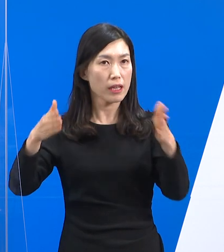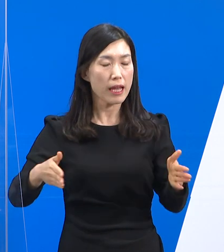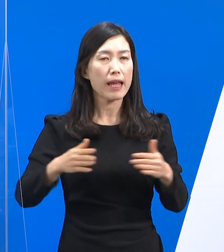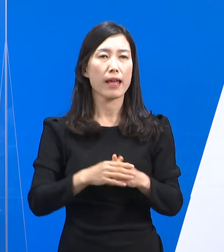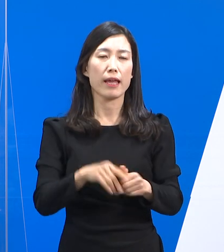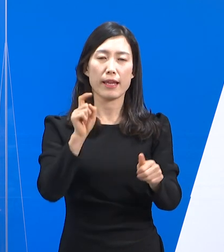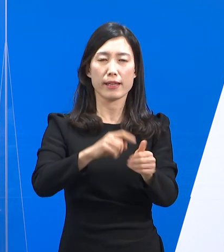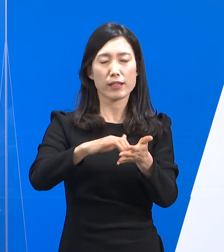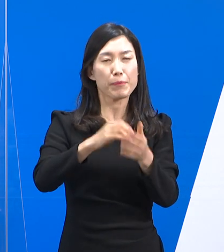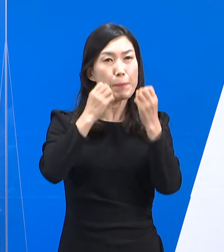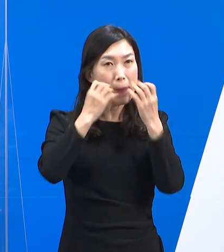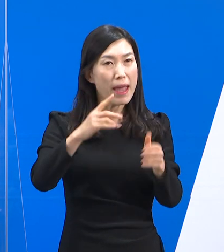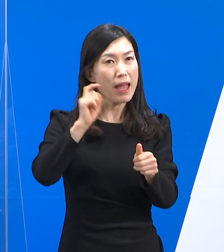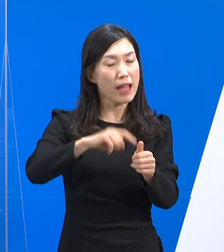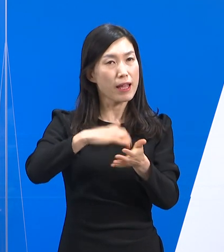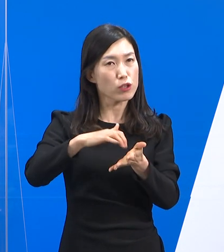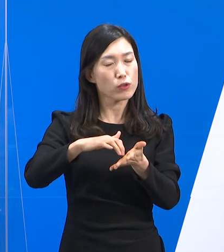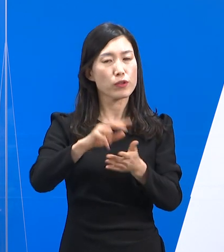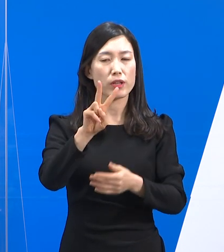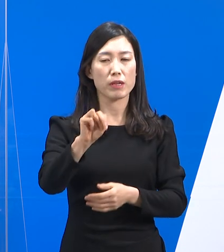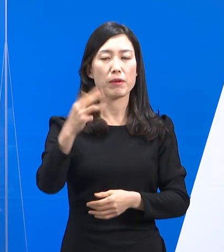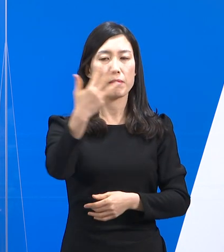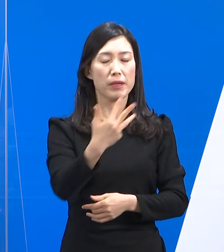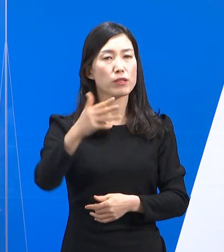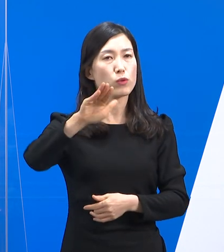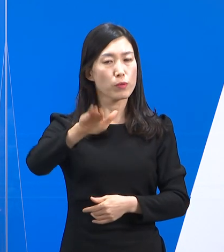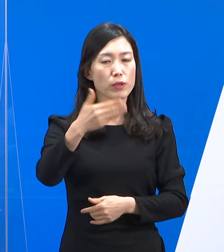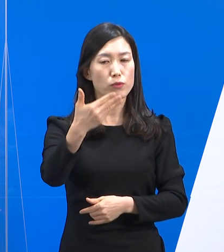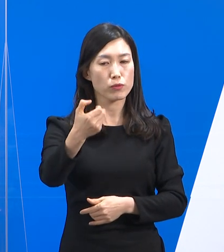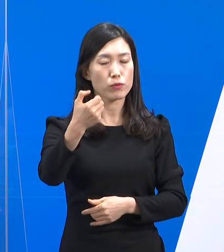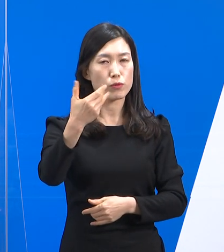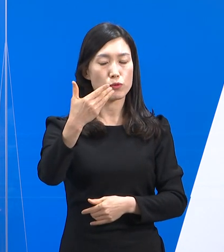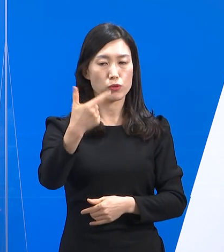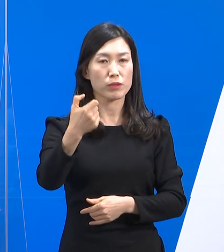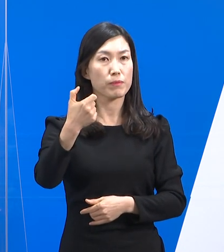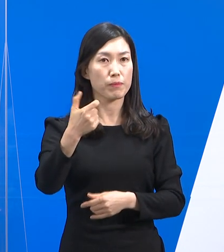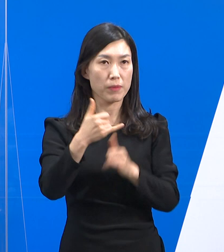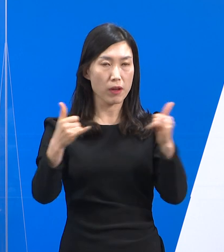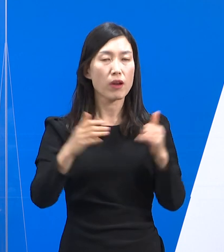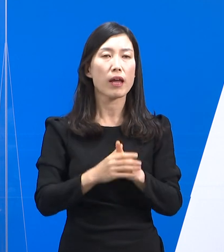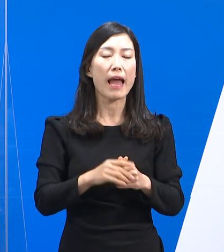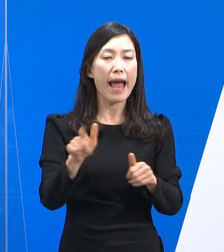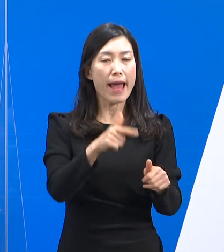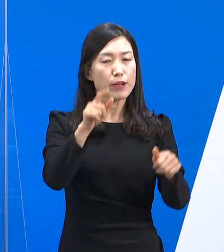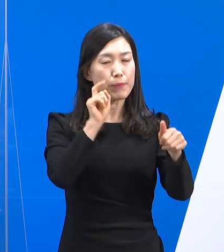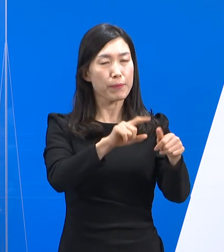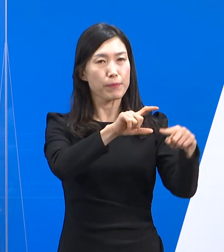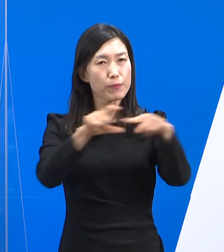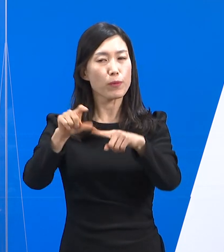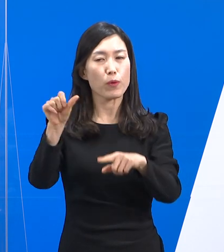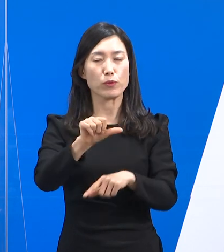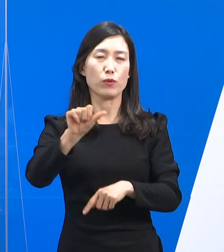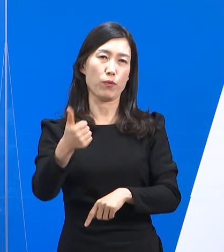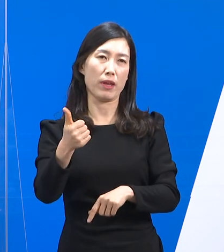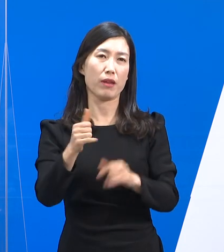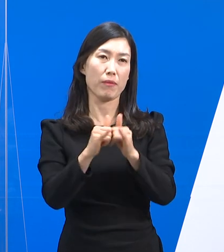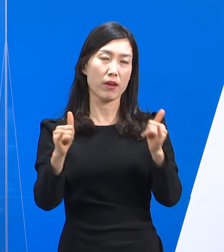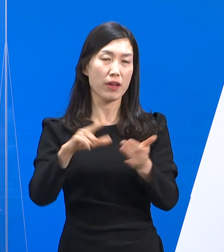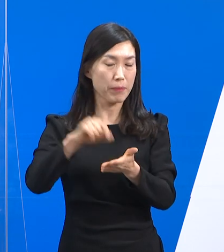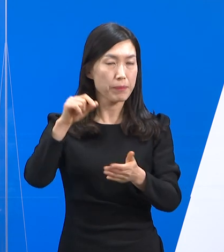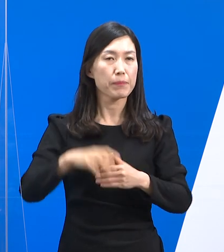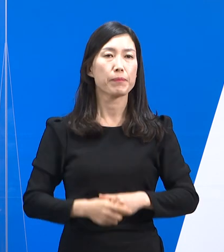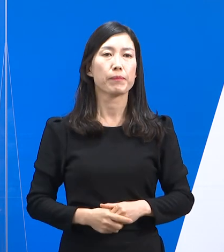발생한 도내 확진자 수는 2만 8,960명이며 일평균 확진자 수는 5,792명입니다.